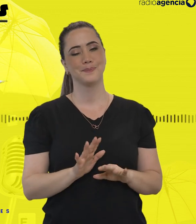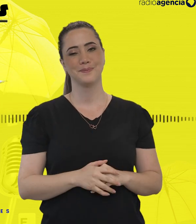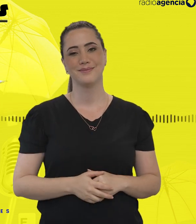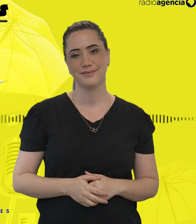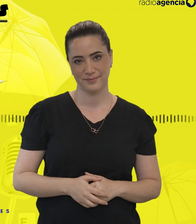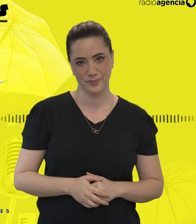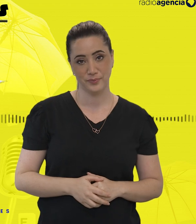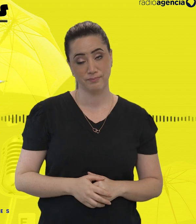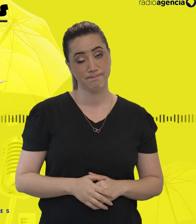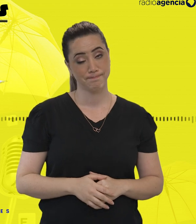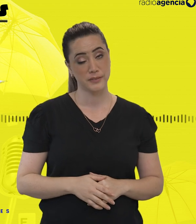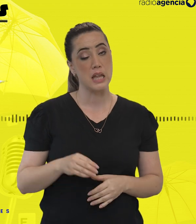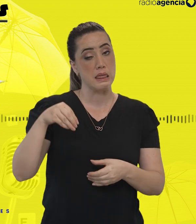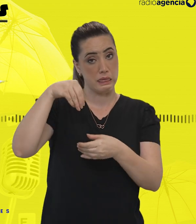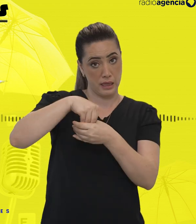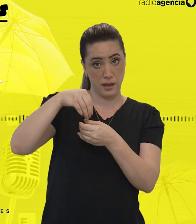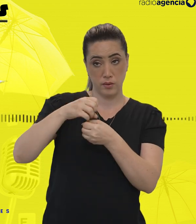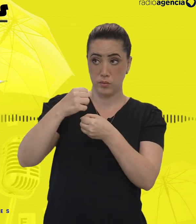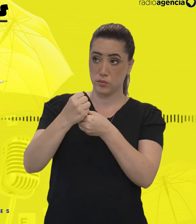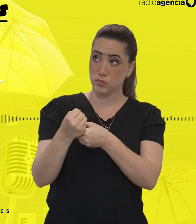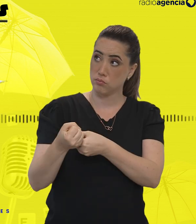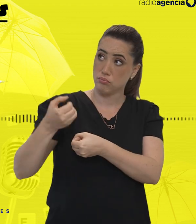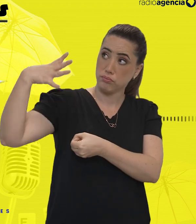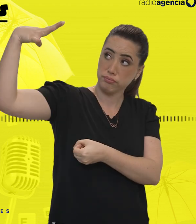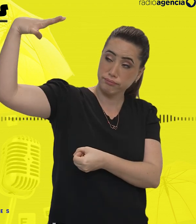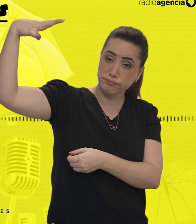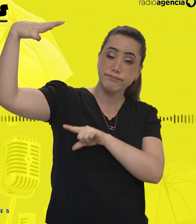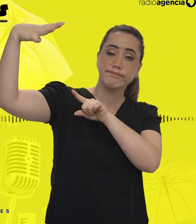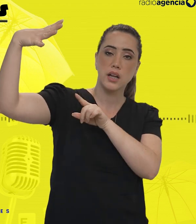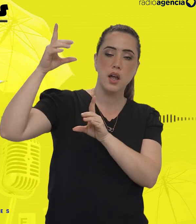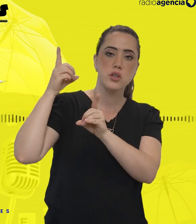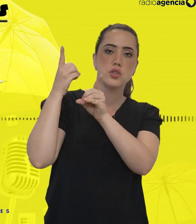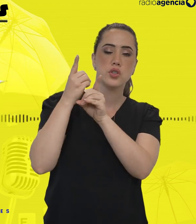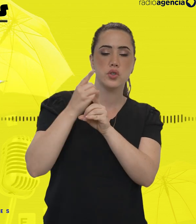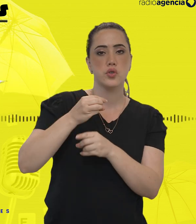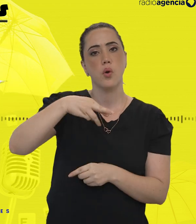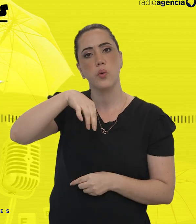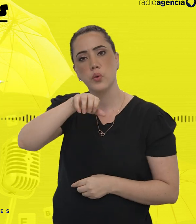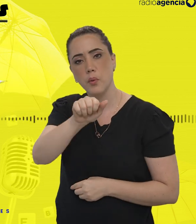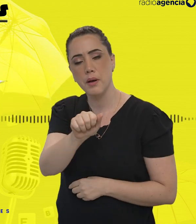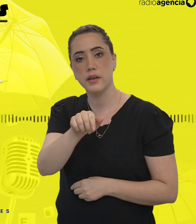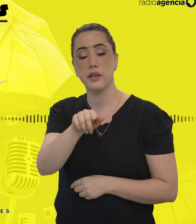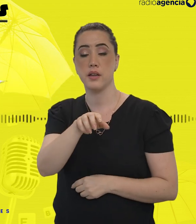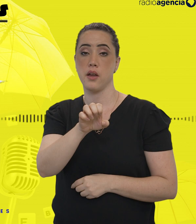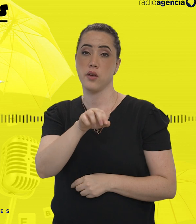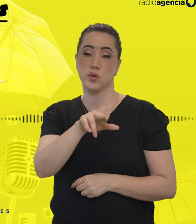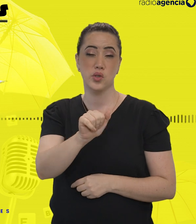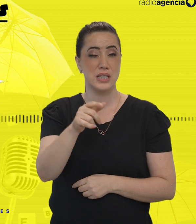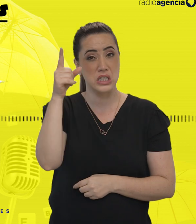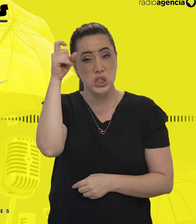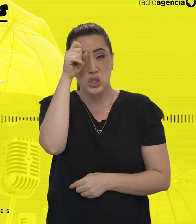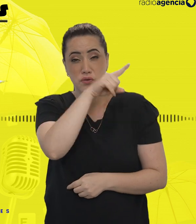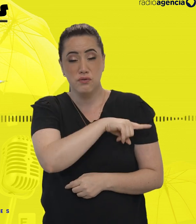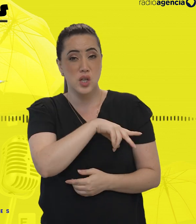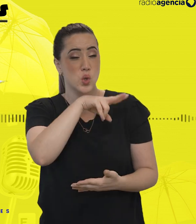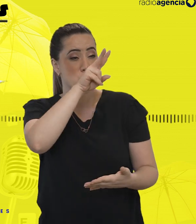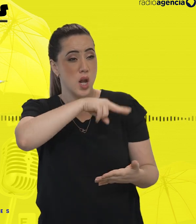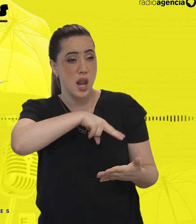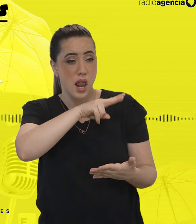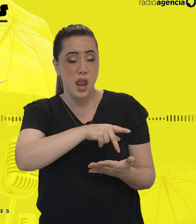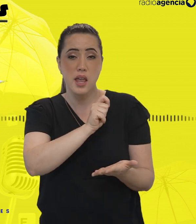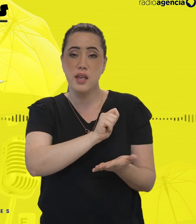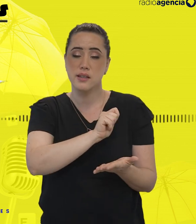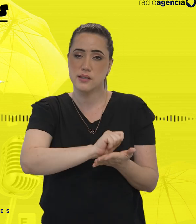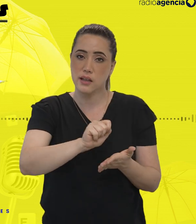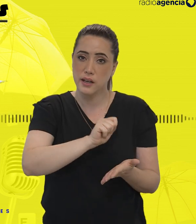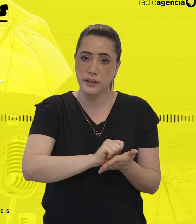Debaixo desse guarda-chuva, a gente encontrou a Maria Eugênia, que sempre teve dificuldades em ler, escrever e compreender contextos em